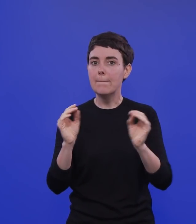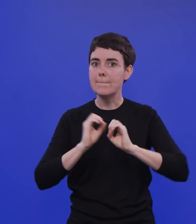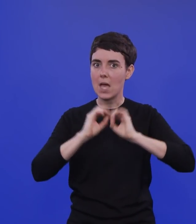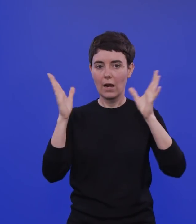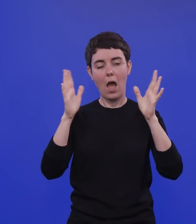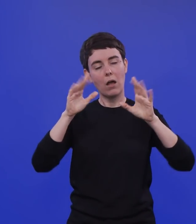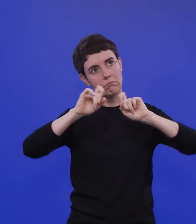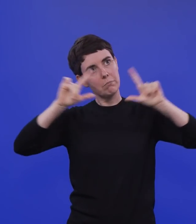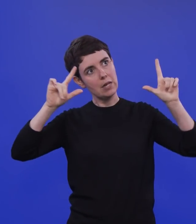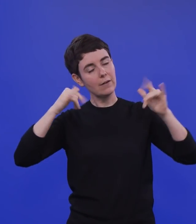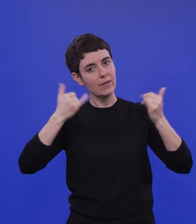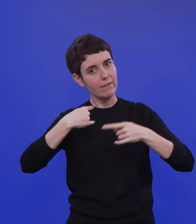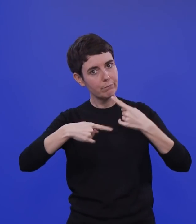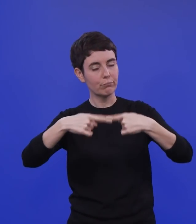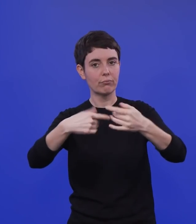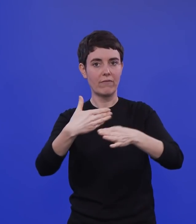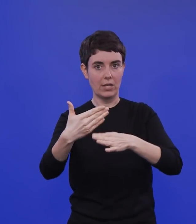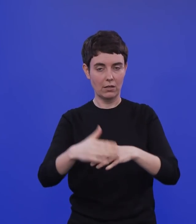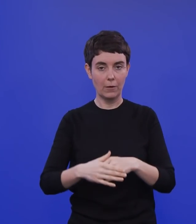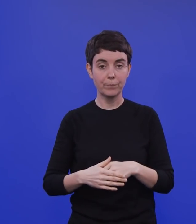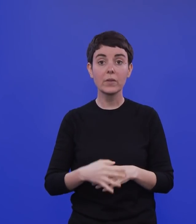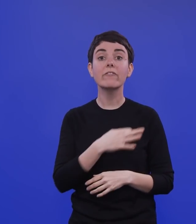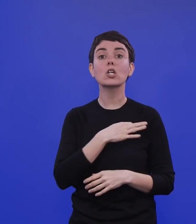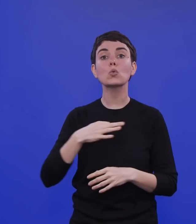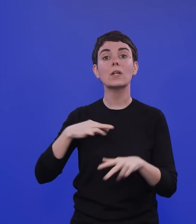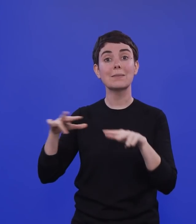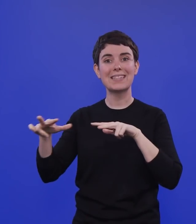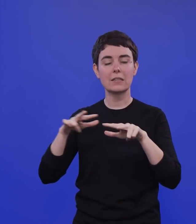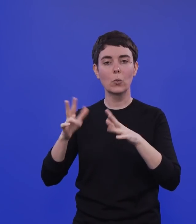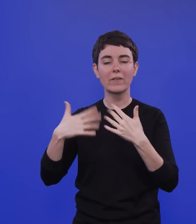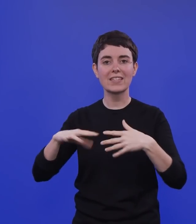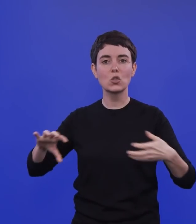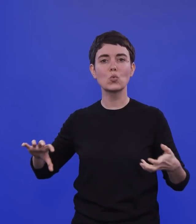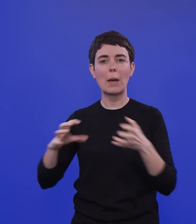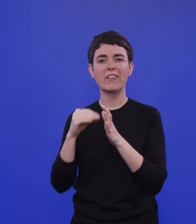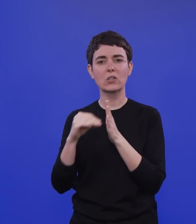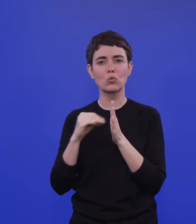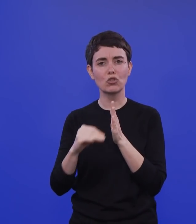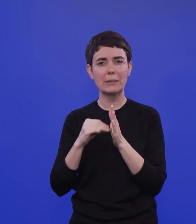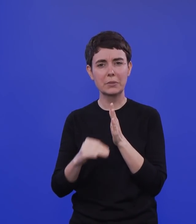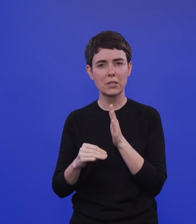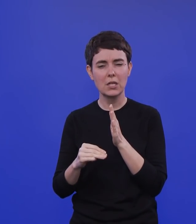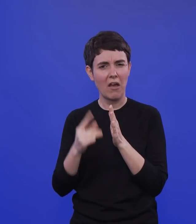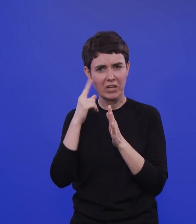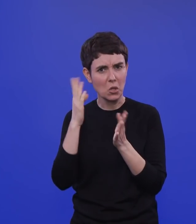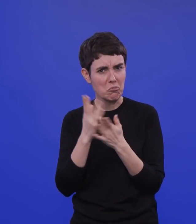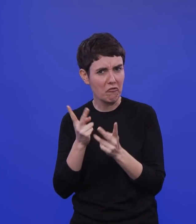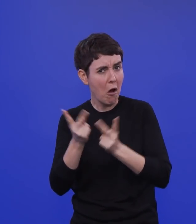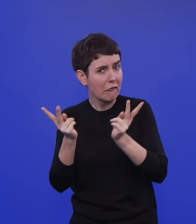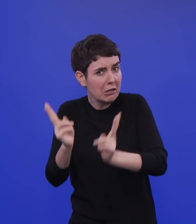Gesundheitsministerium eine Zusammenfassung gemacht. Ich weiß gar nicht, ob die überhaupt schon publiziert ist. Jedenfalls ist sie in